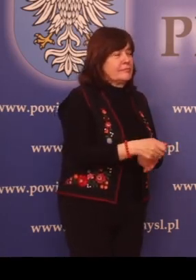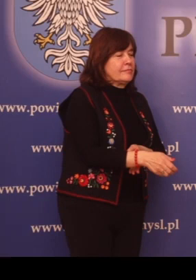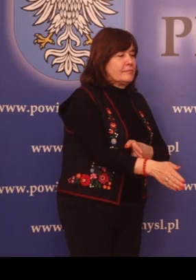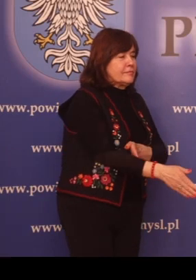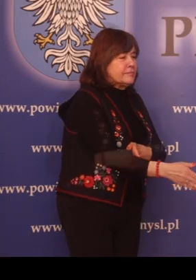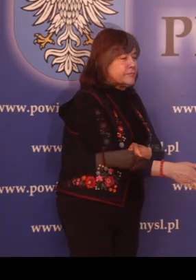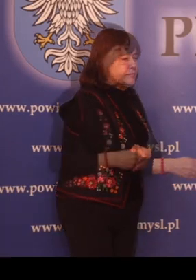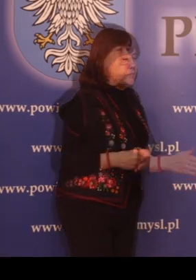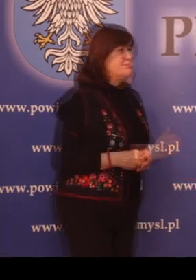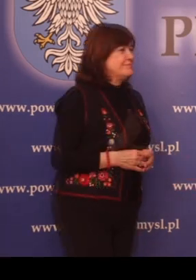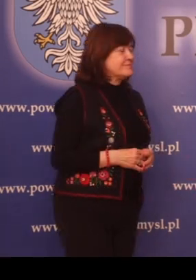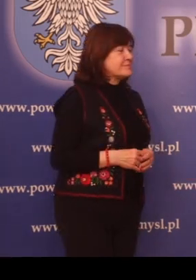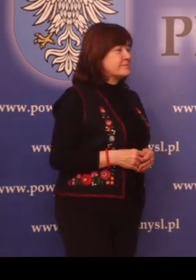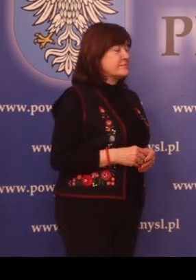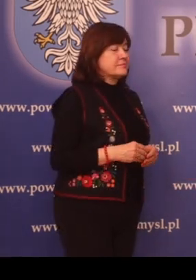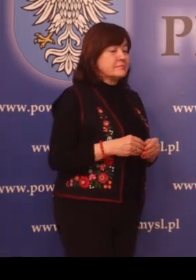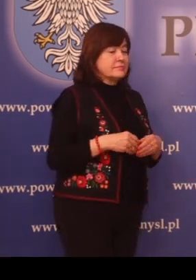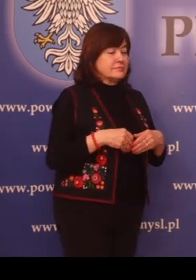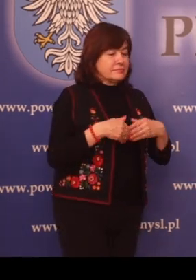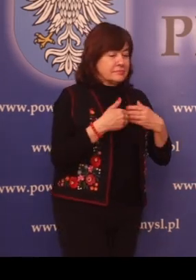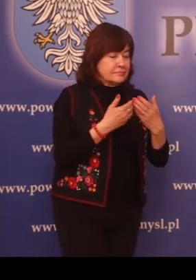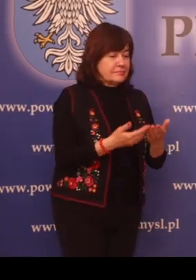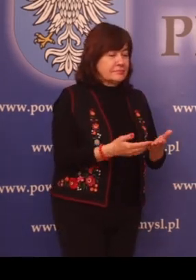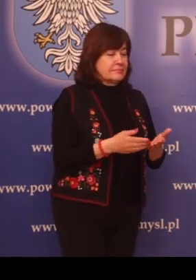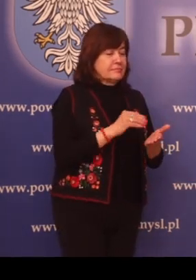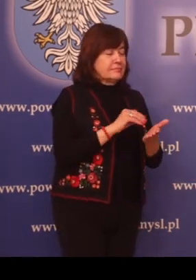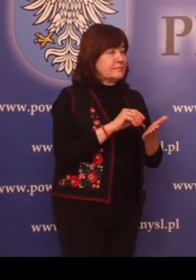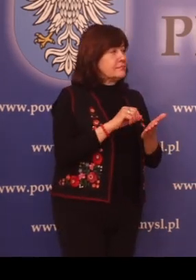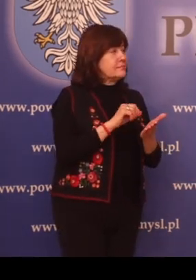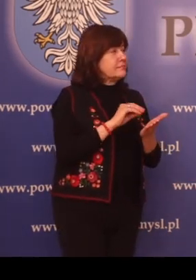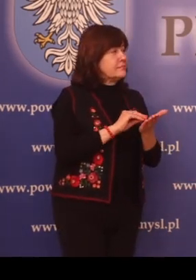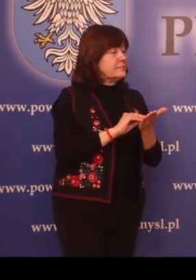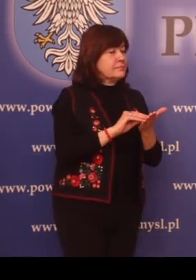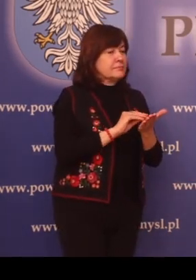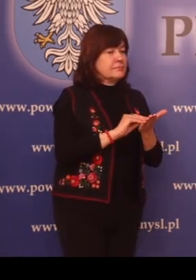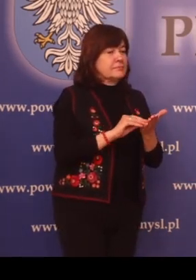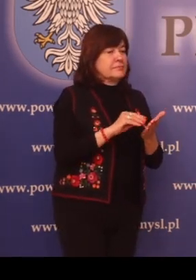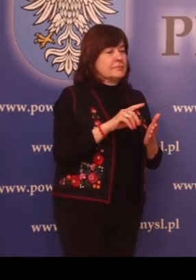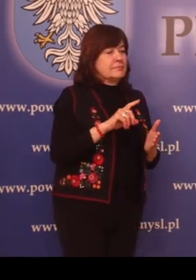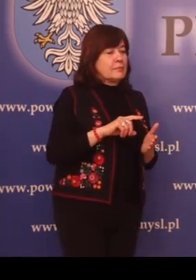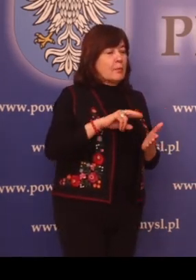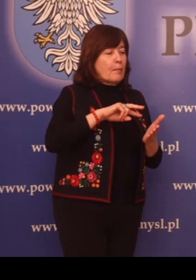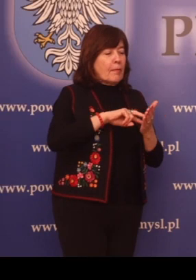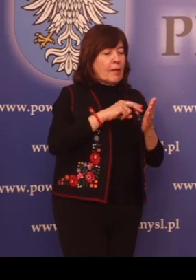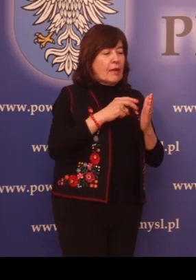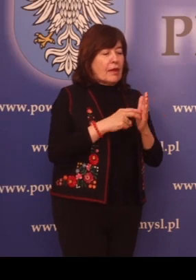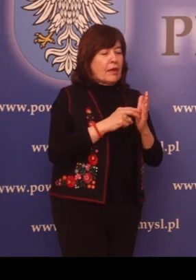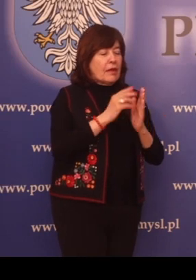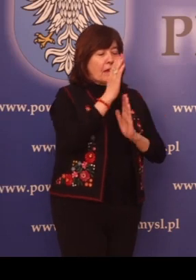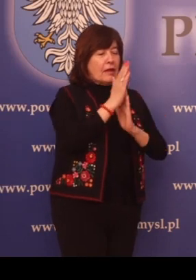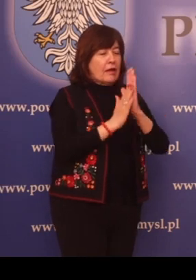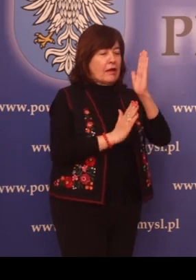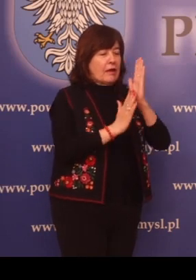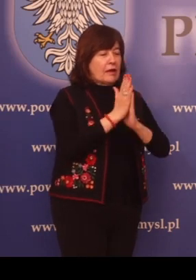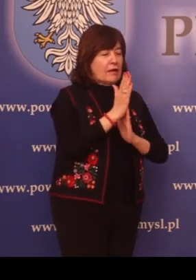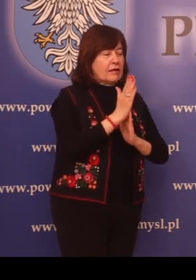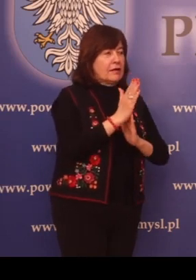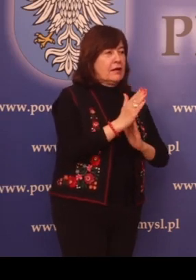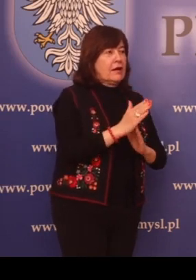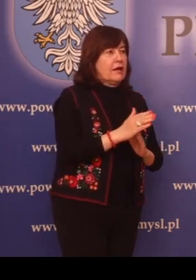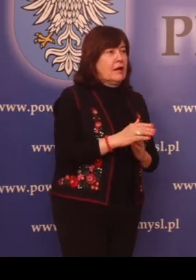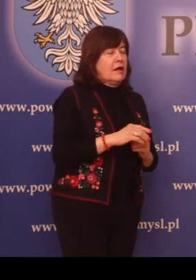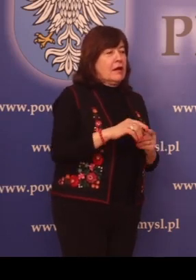Wydawanie wypisów z uproszczonych planów urządzenia lasu oraz